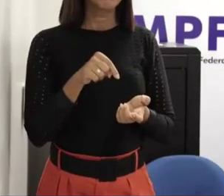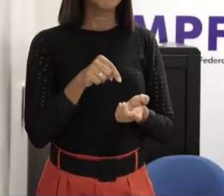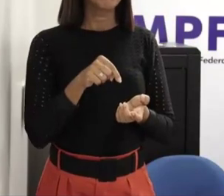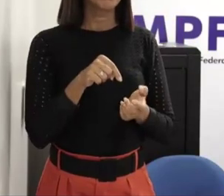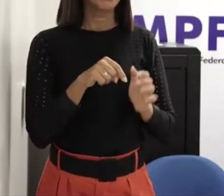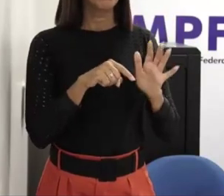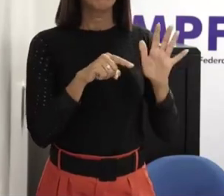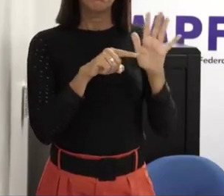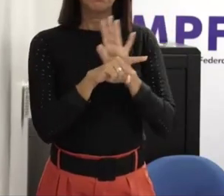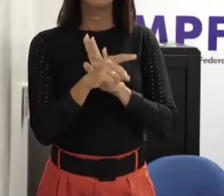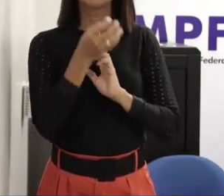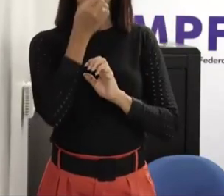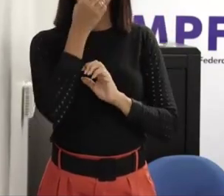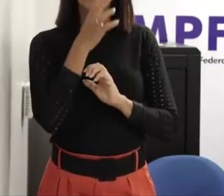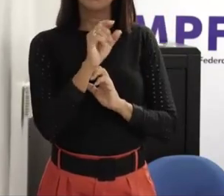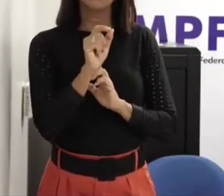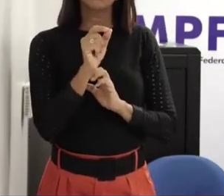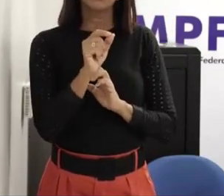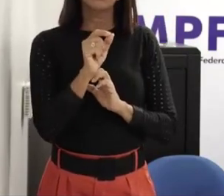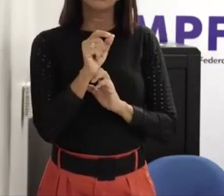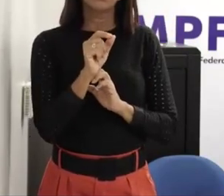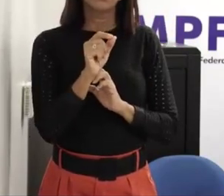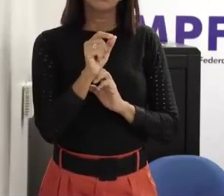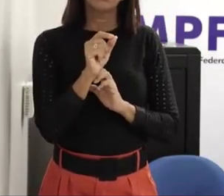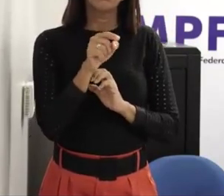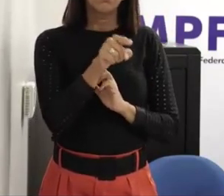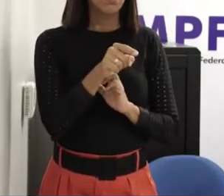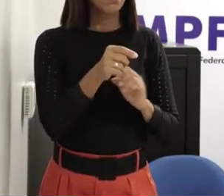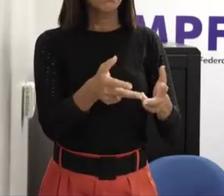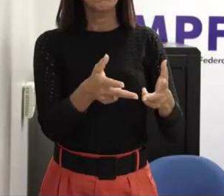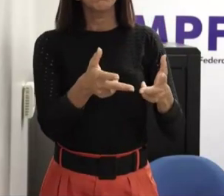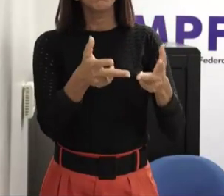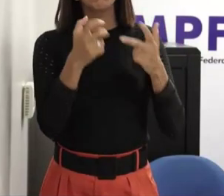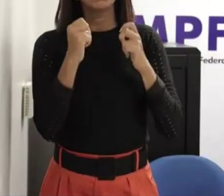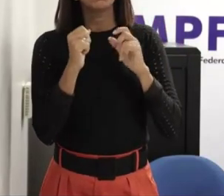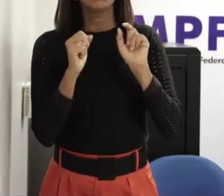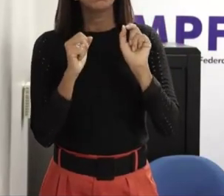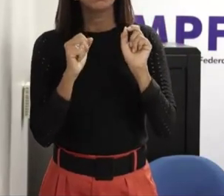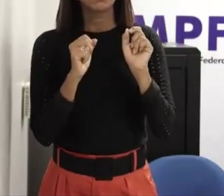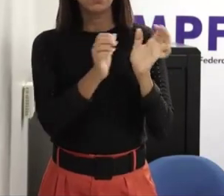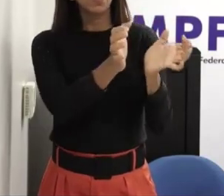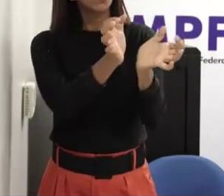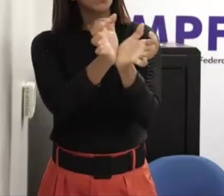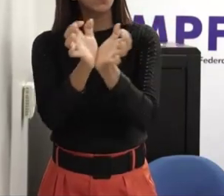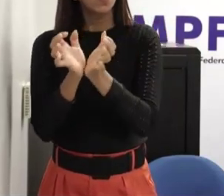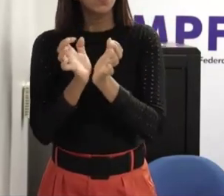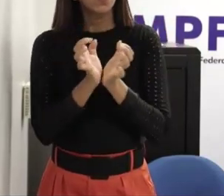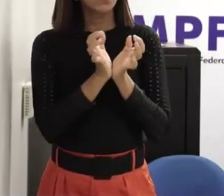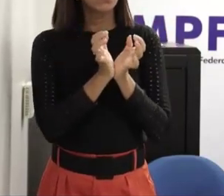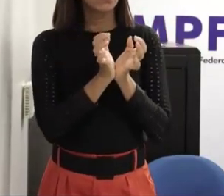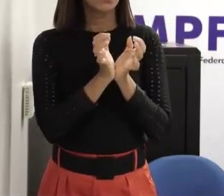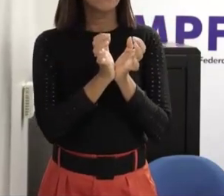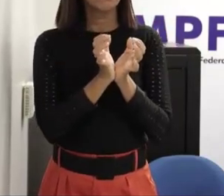provocação em relação de qual o ponto para que nós pudéssemos aqui enquanto instituições ou várias instituições